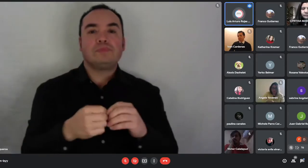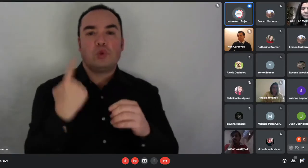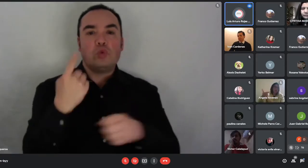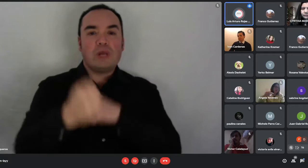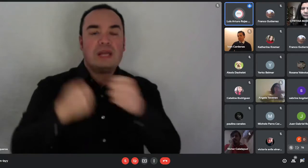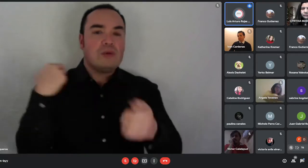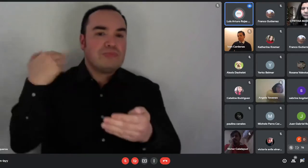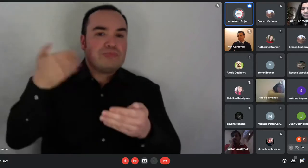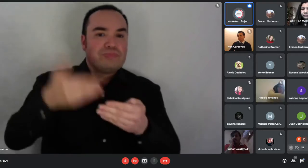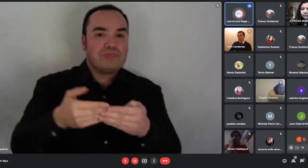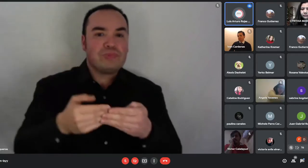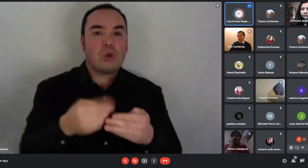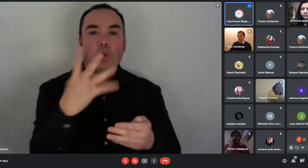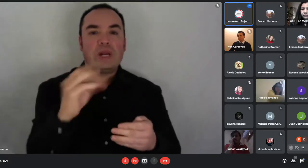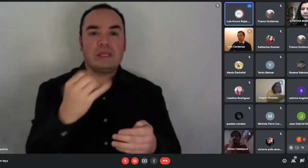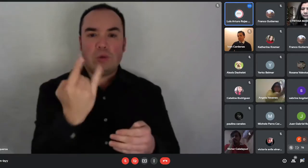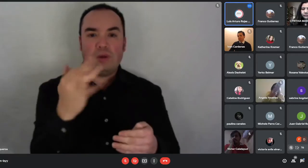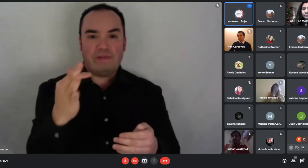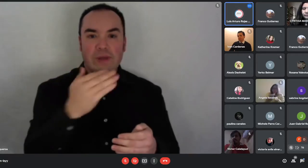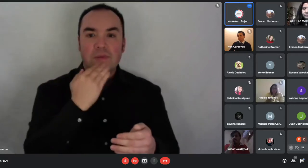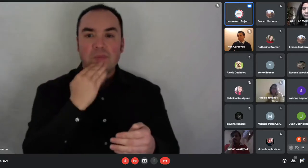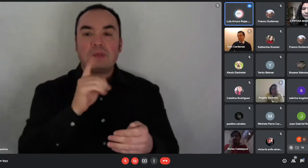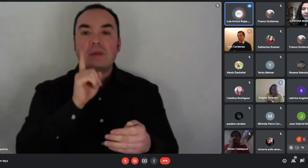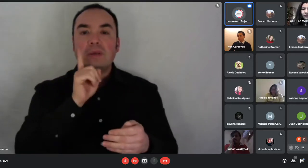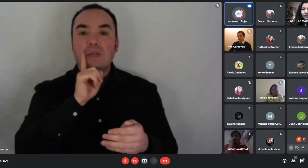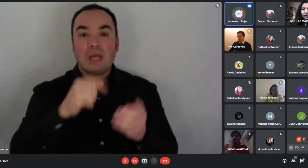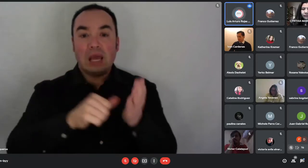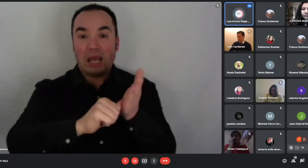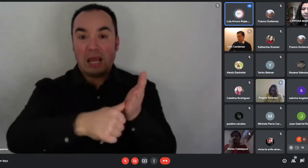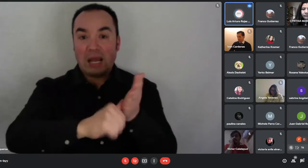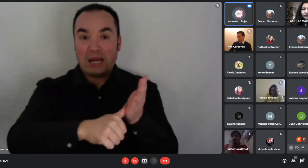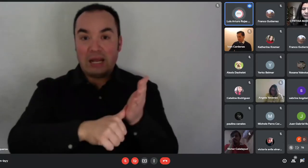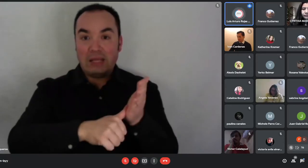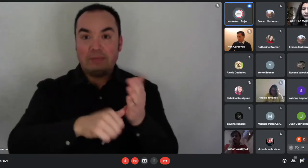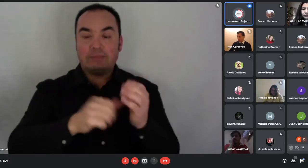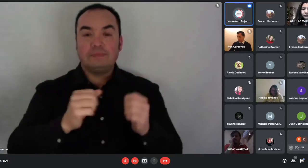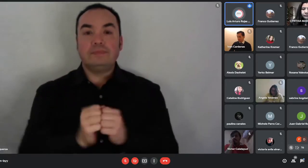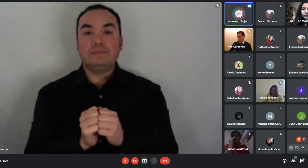completar, ya sea presencial o el formulario online, las declaraciones simples.